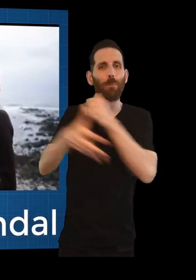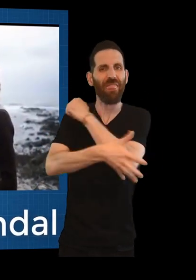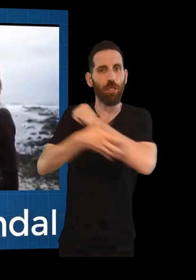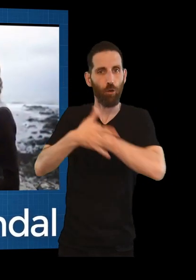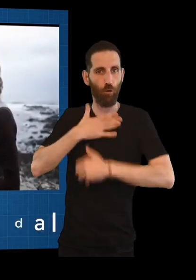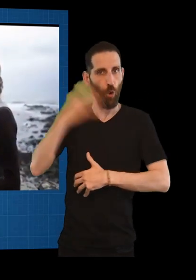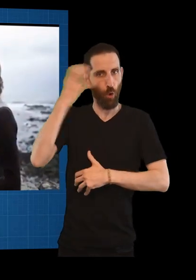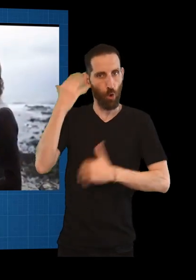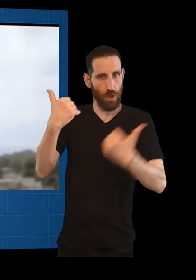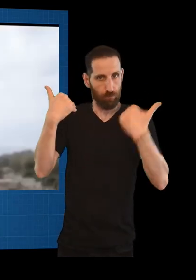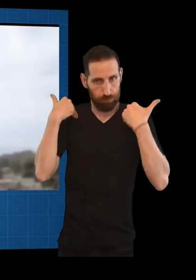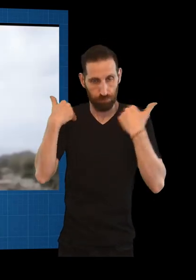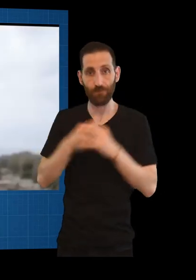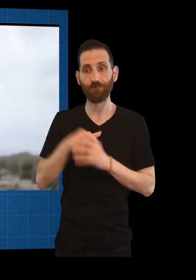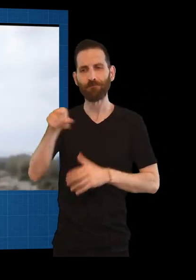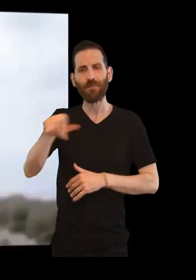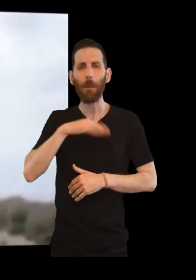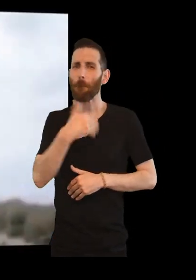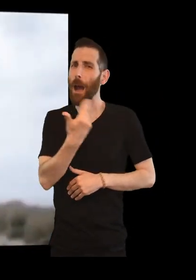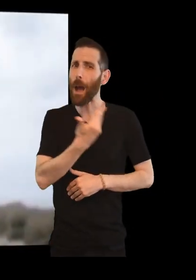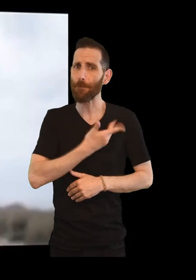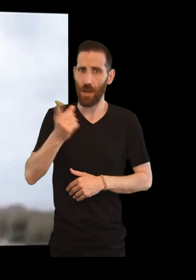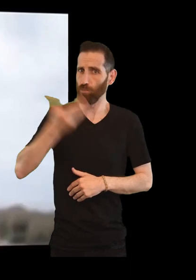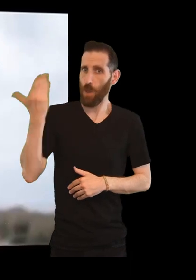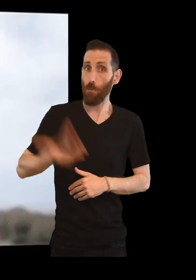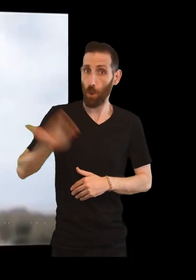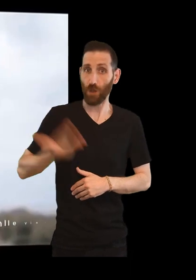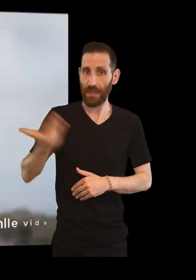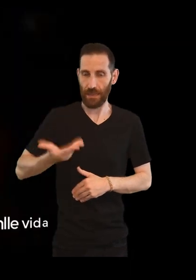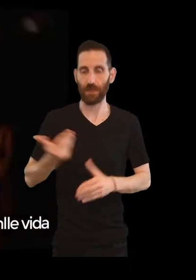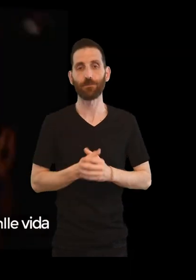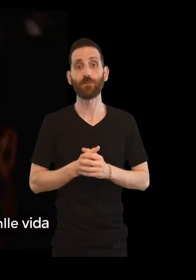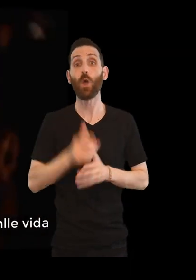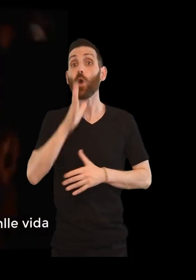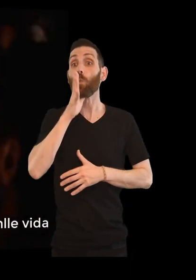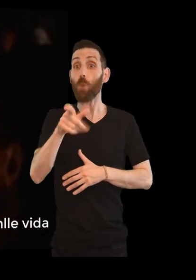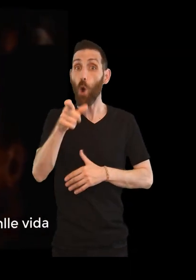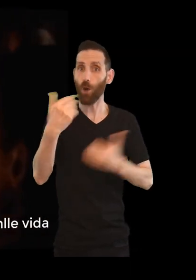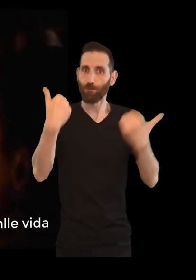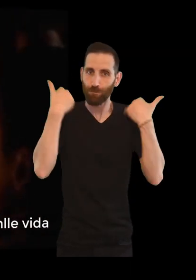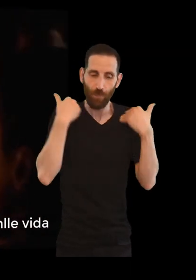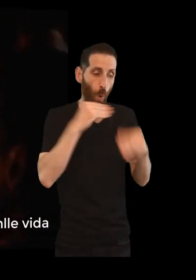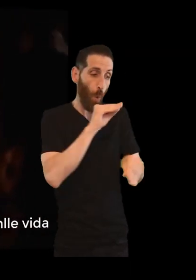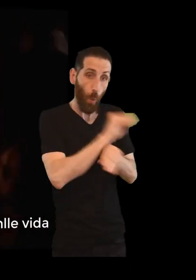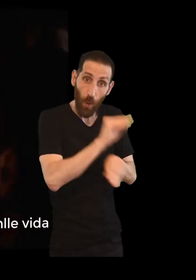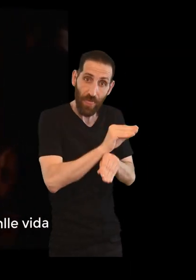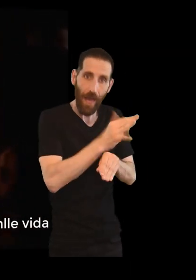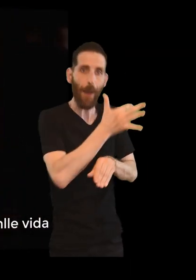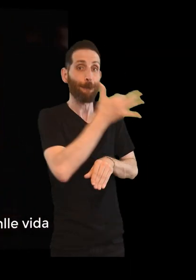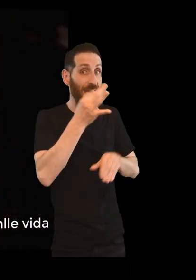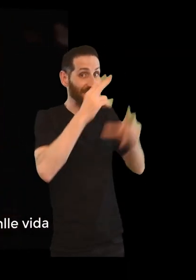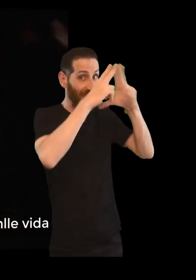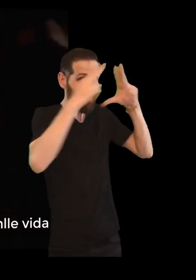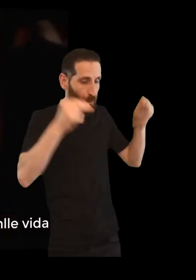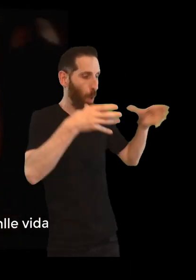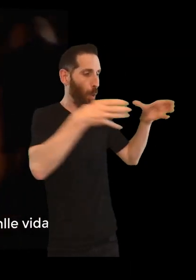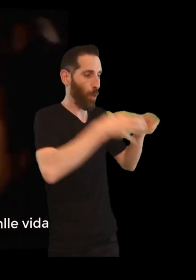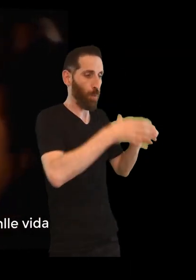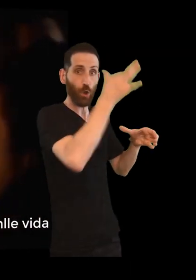era a reitora do hospicio da Coruña. O seu papel foi esencial na misión, pois foi a coidadora e